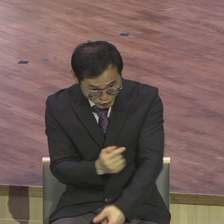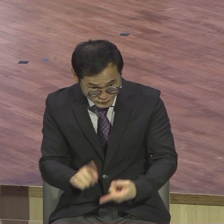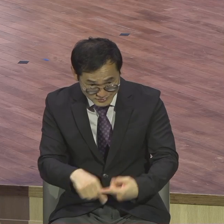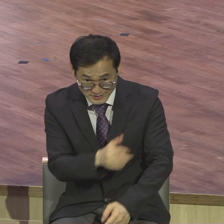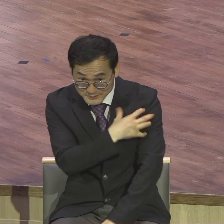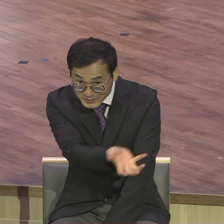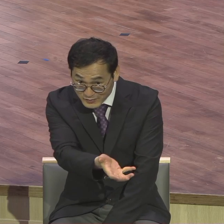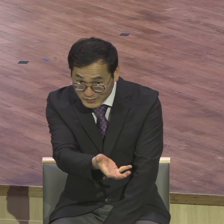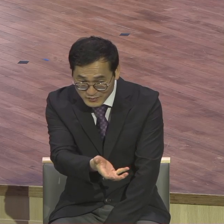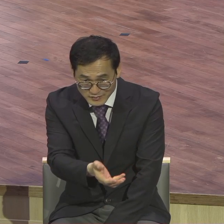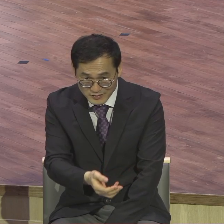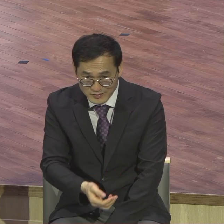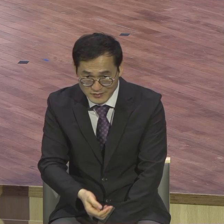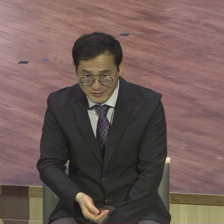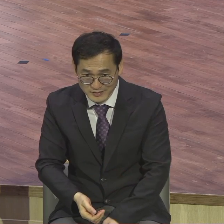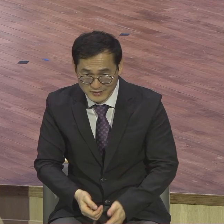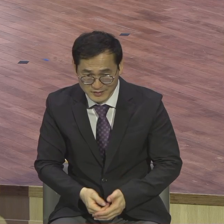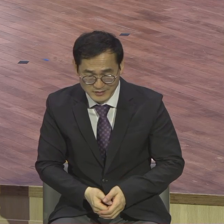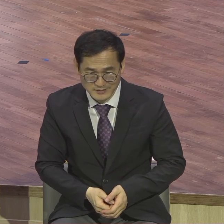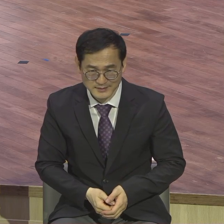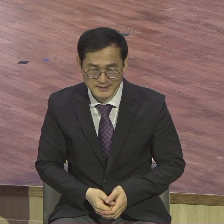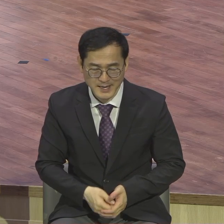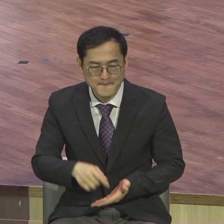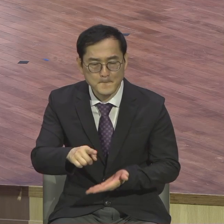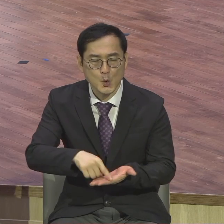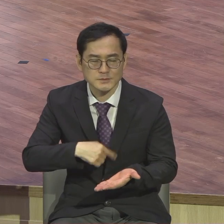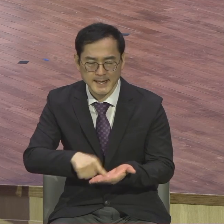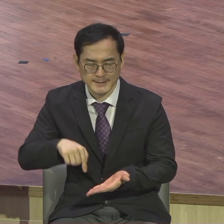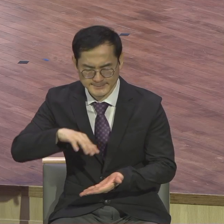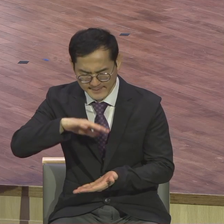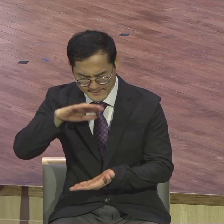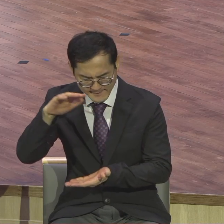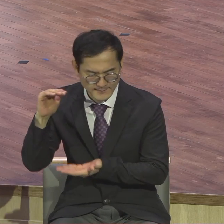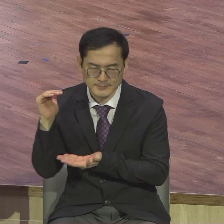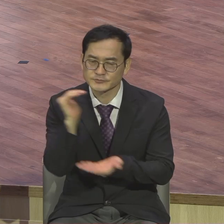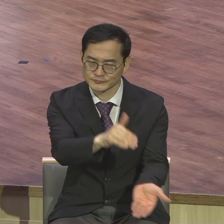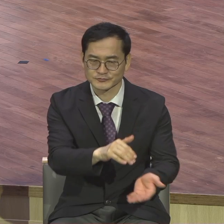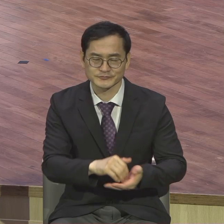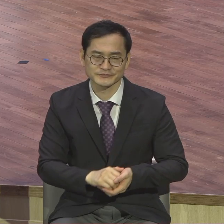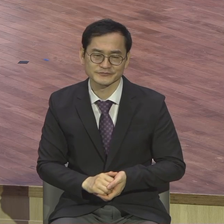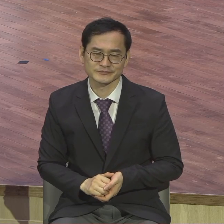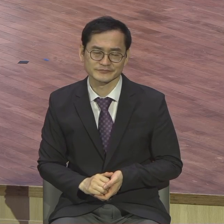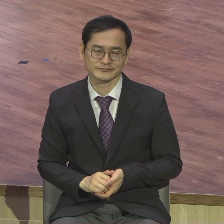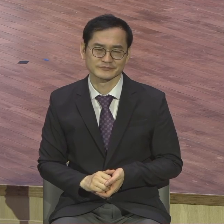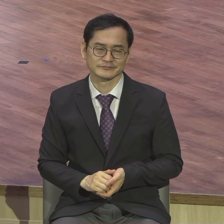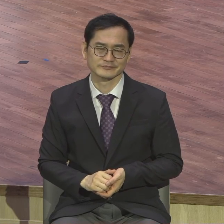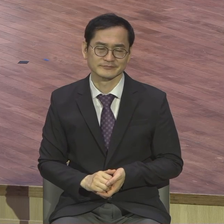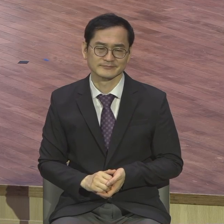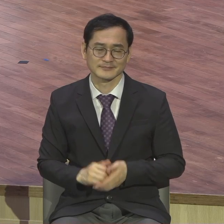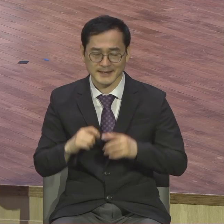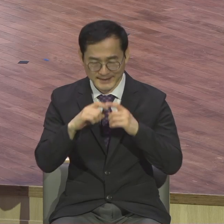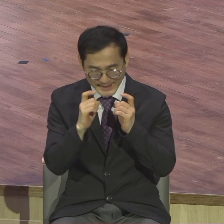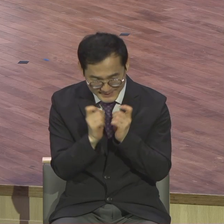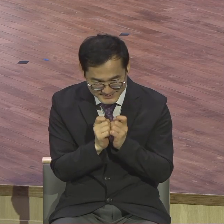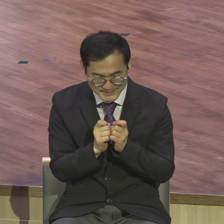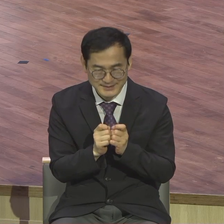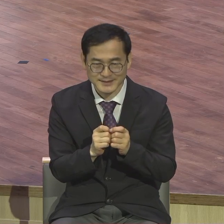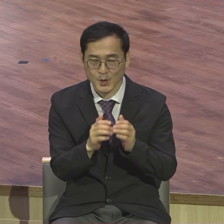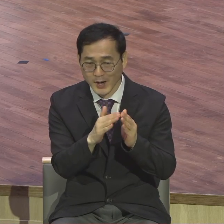여러분의 어려움과 아픔을 모르는 분 아니에요 개인과 가정과 기도 제목 없는 가정이 어디에 있고